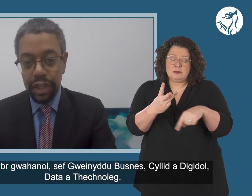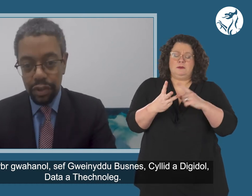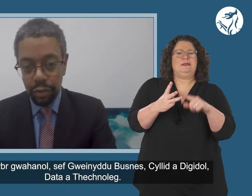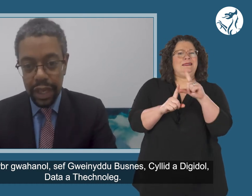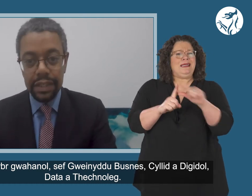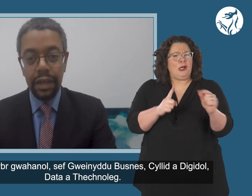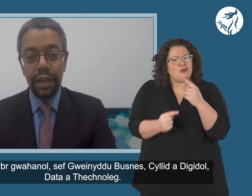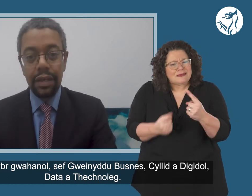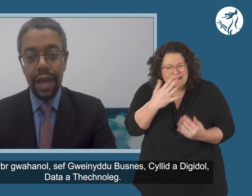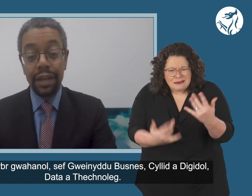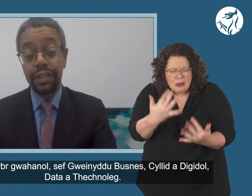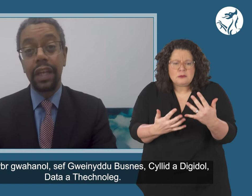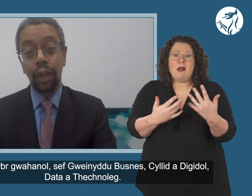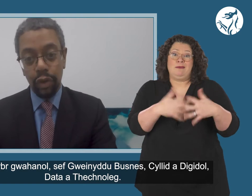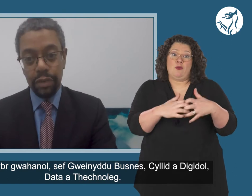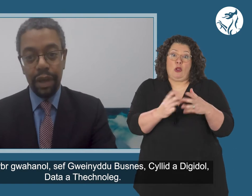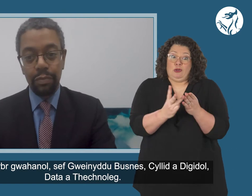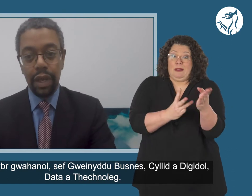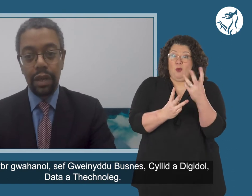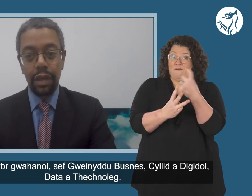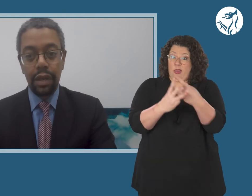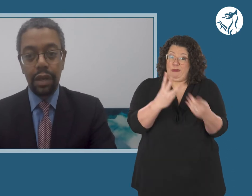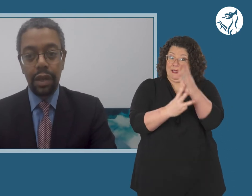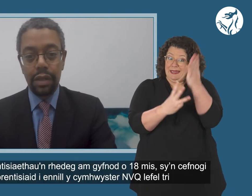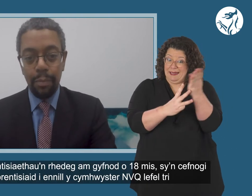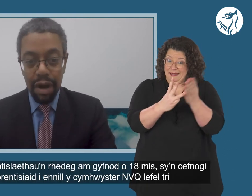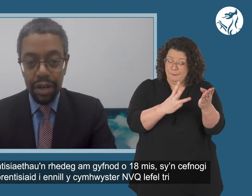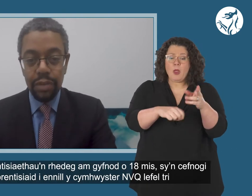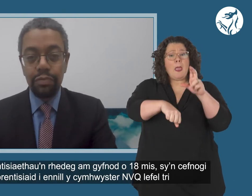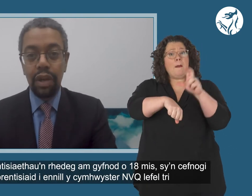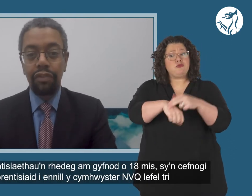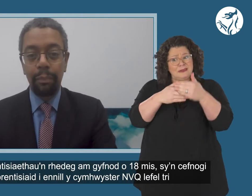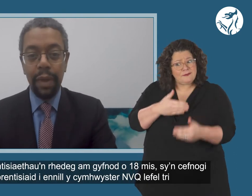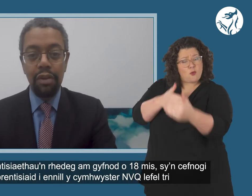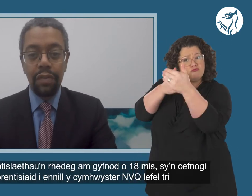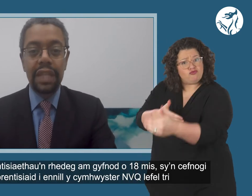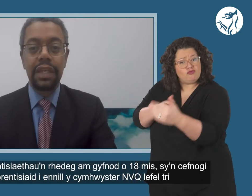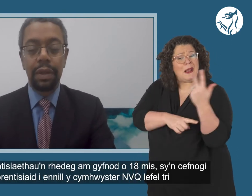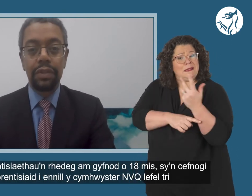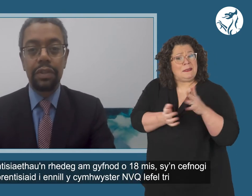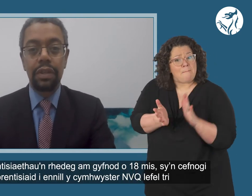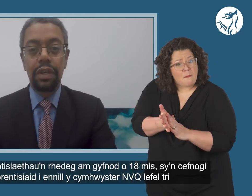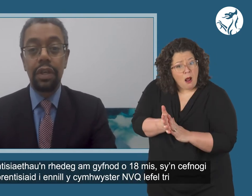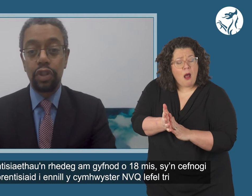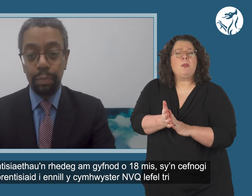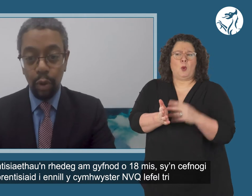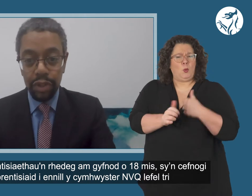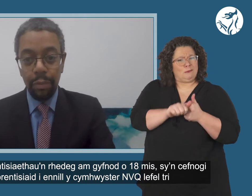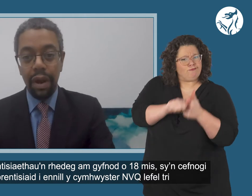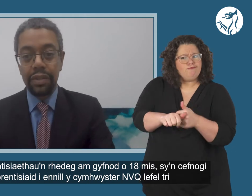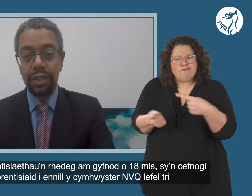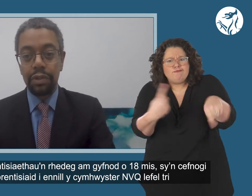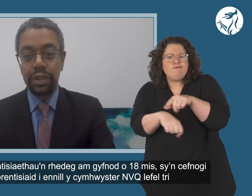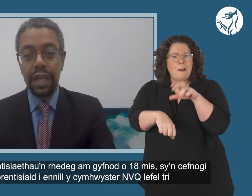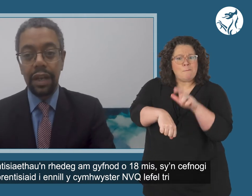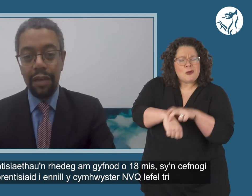finance and digital data, and a technology pathway. Apprenticeships run for a period of 18 months, supporting